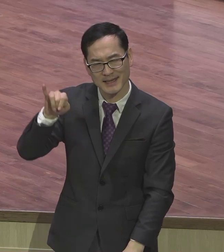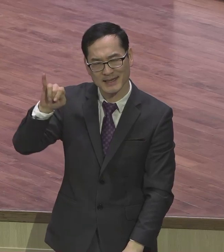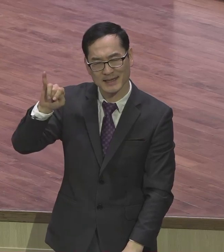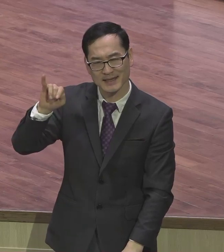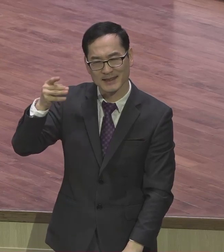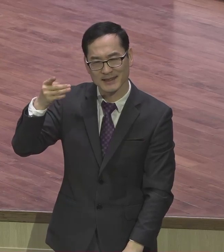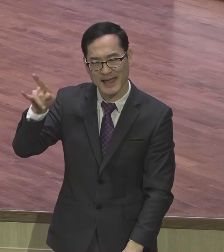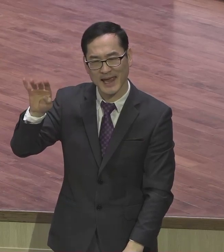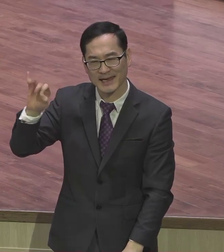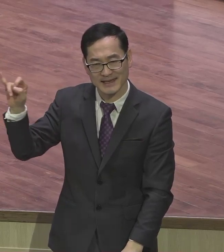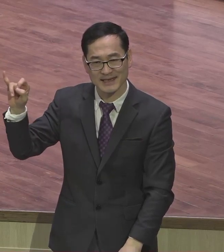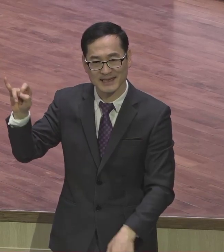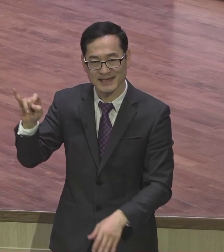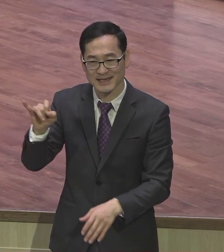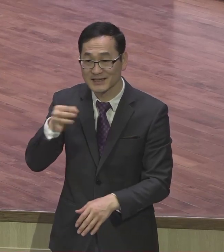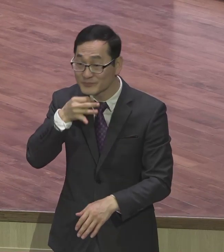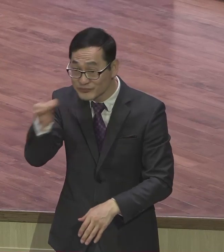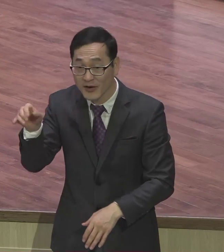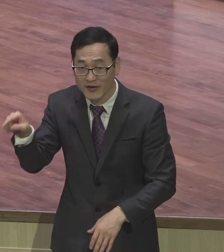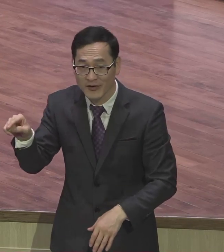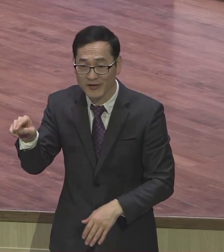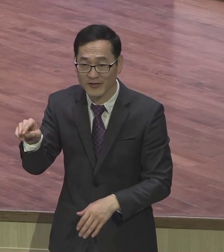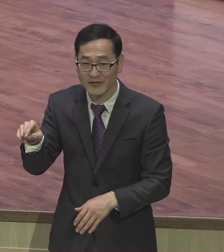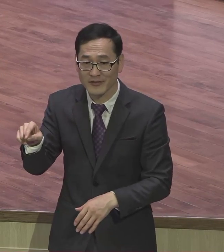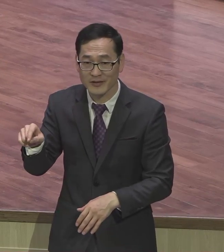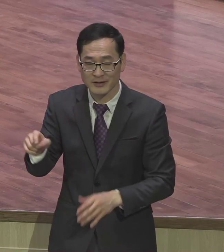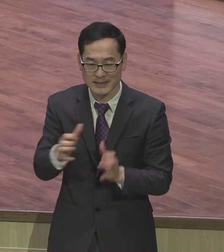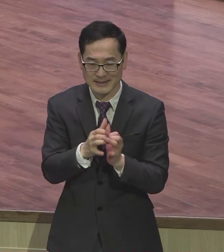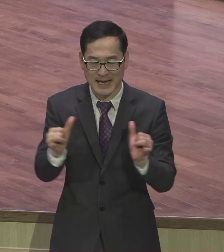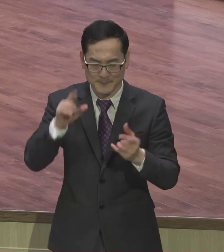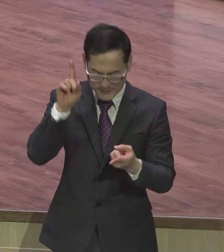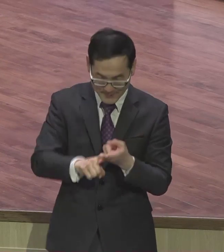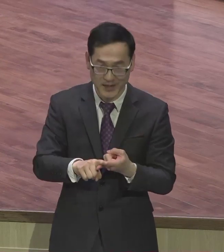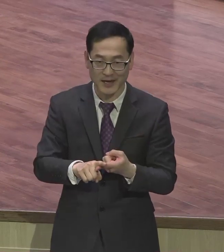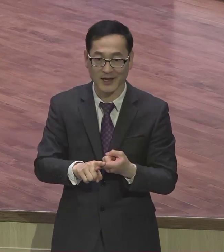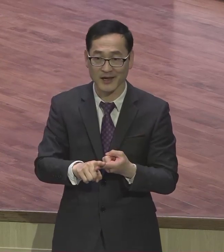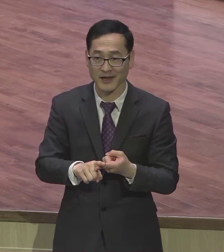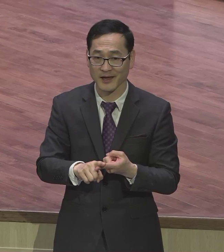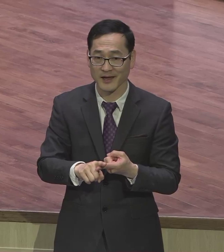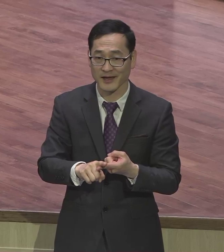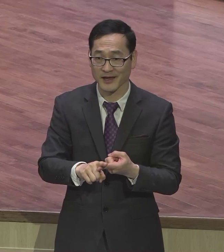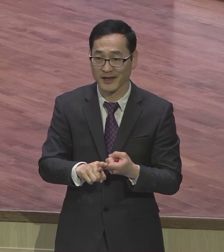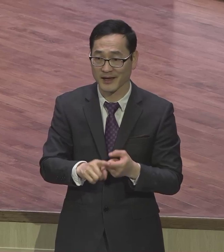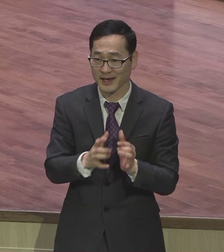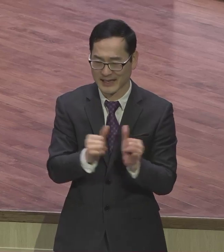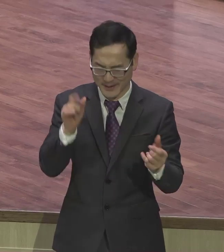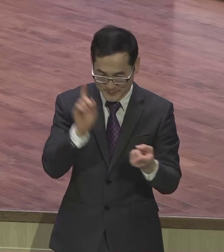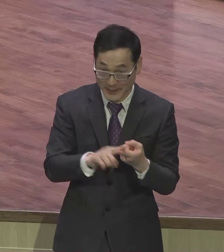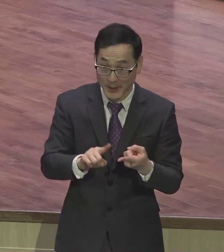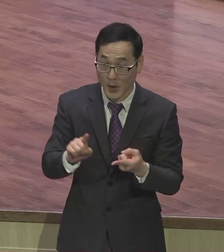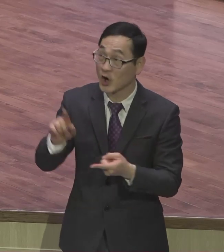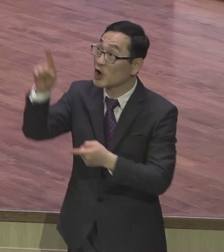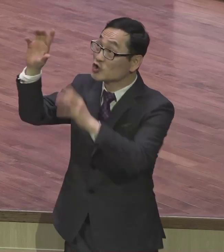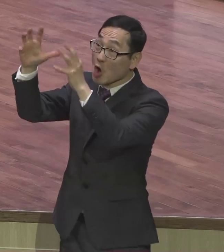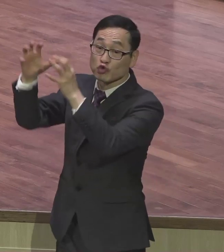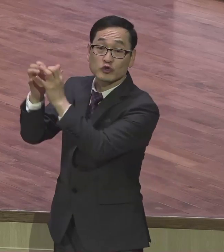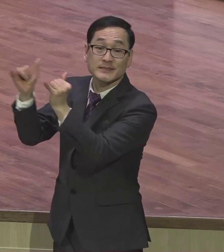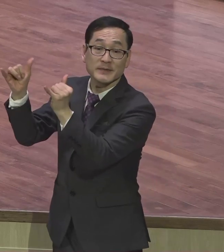시민답게 살아라 그런 뜻이에요 시민답게 살아라 다시 말해 우리는 누구요 천국시민권자 이 땅에